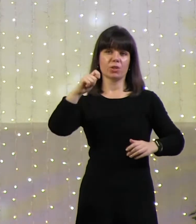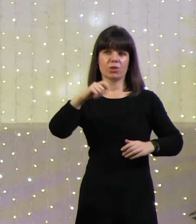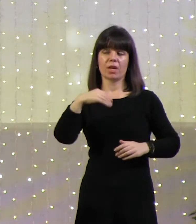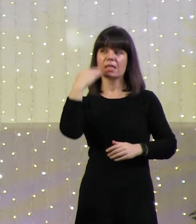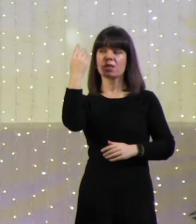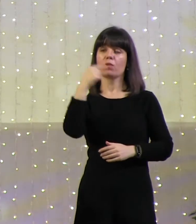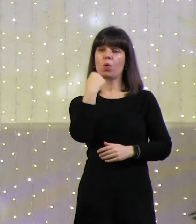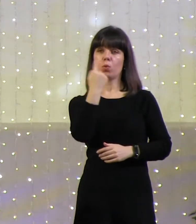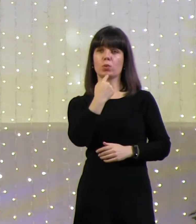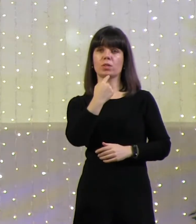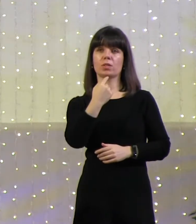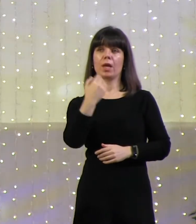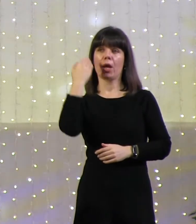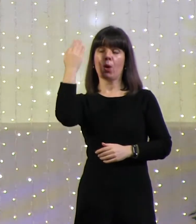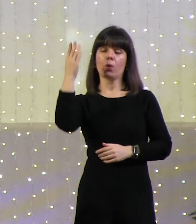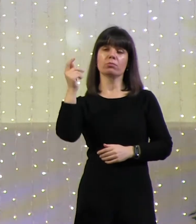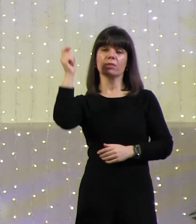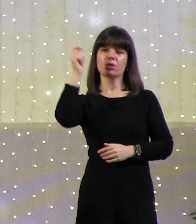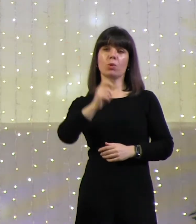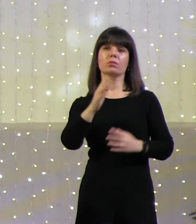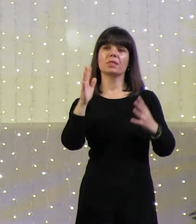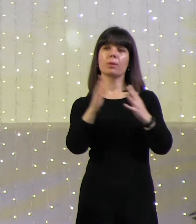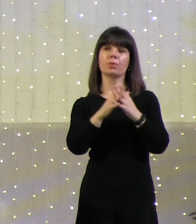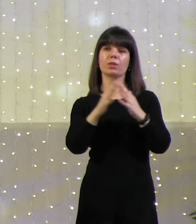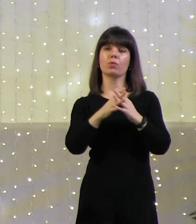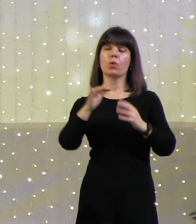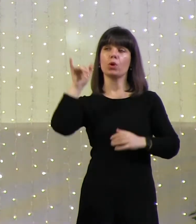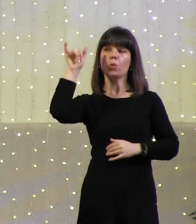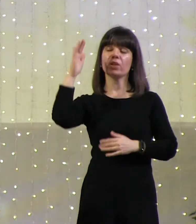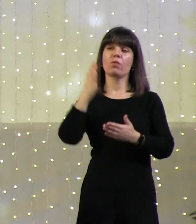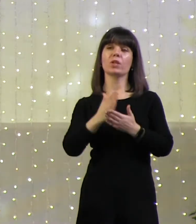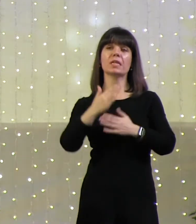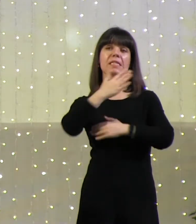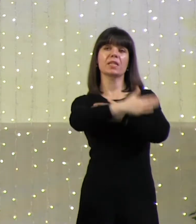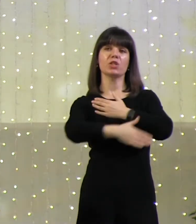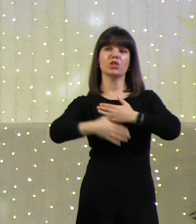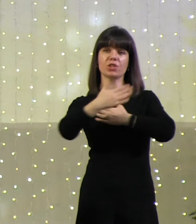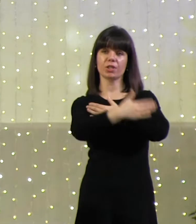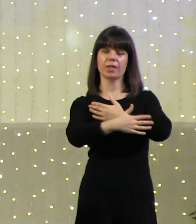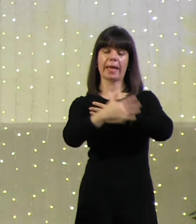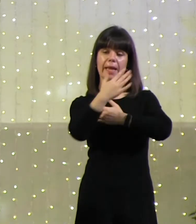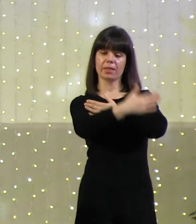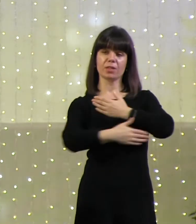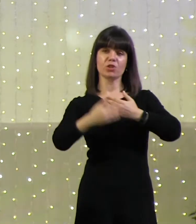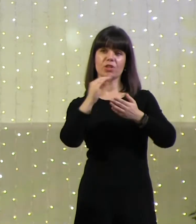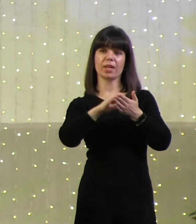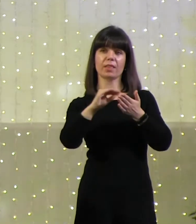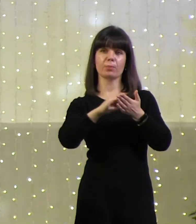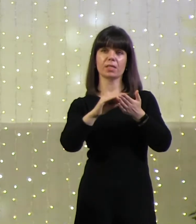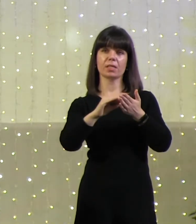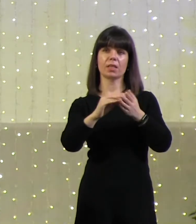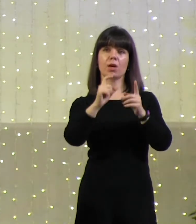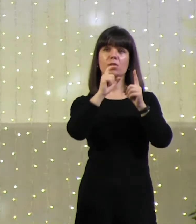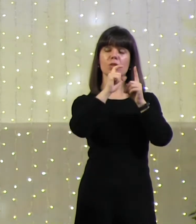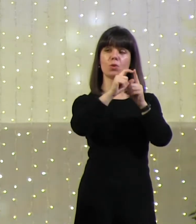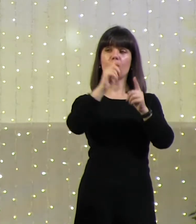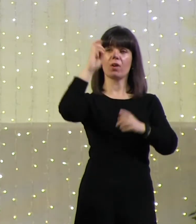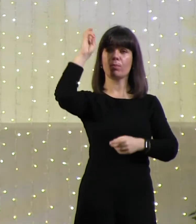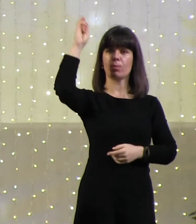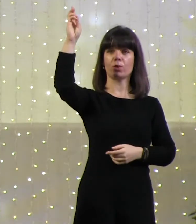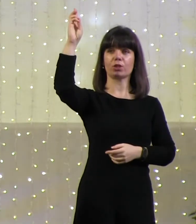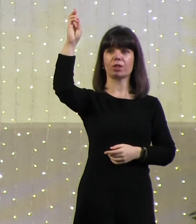битву. И у Него есть щит. И на этом щите написано, Слово Божье.